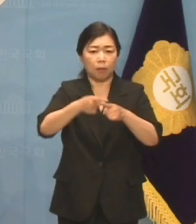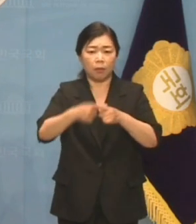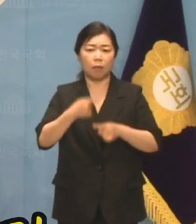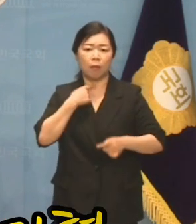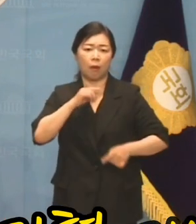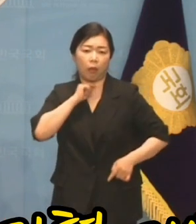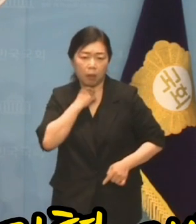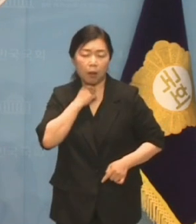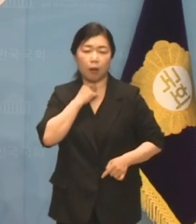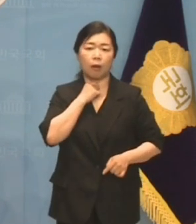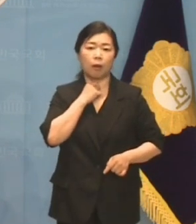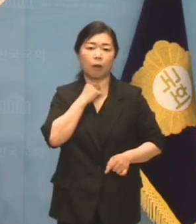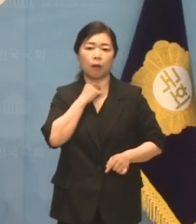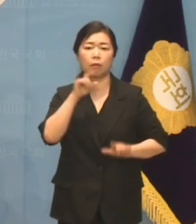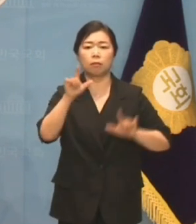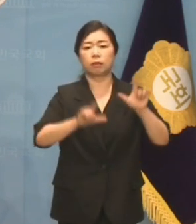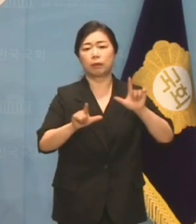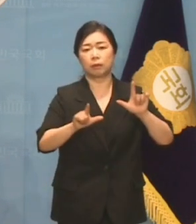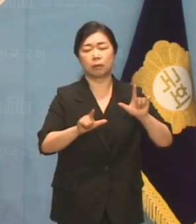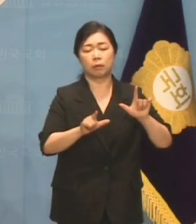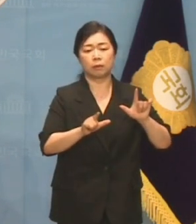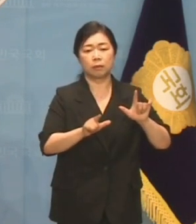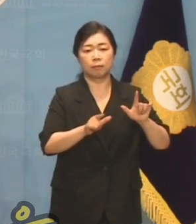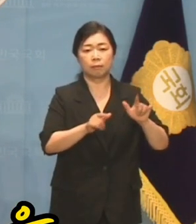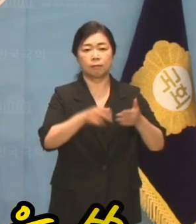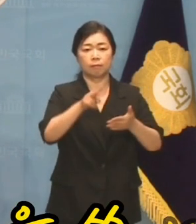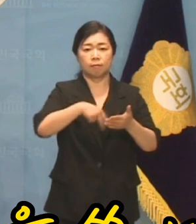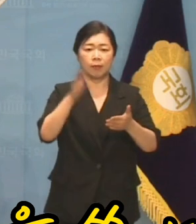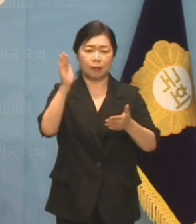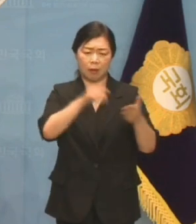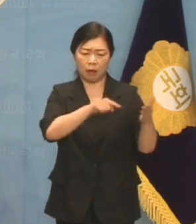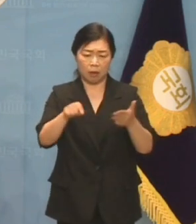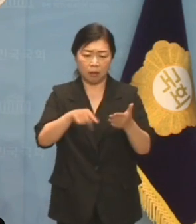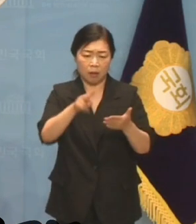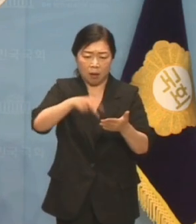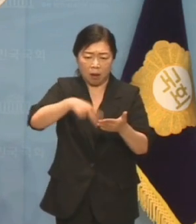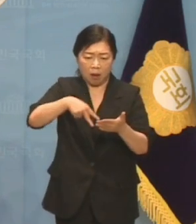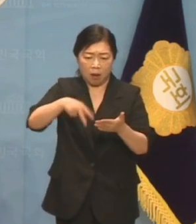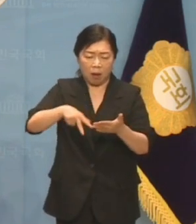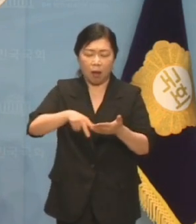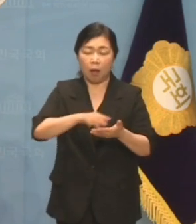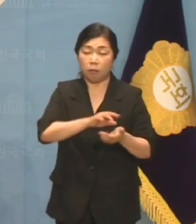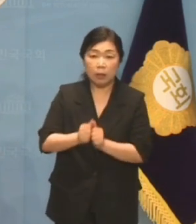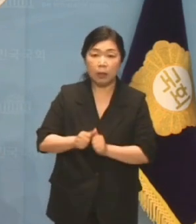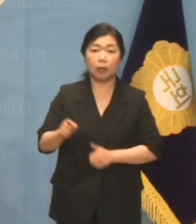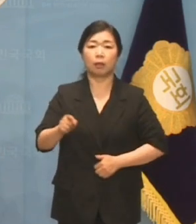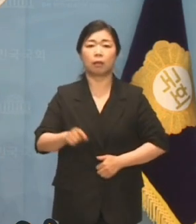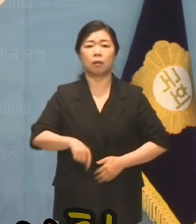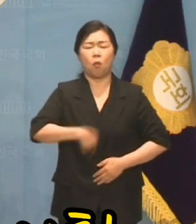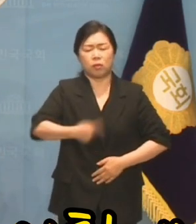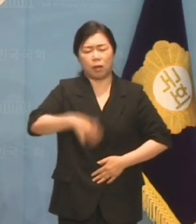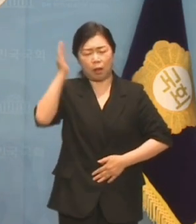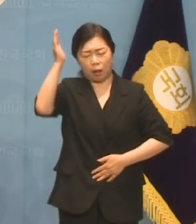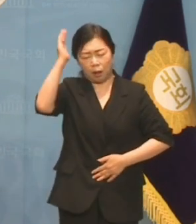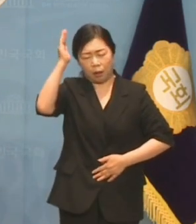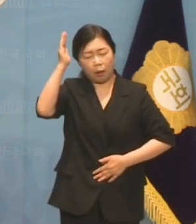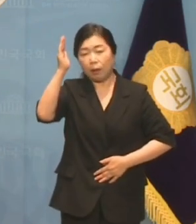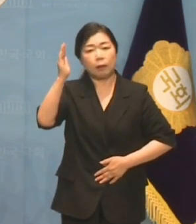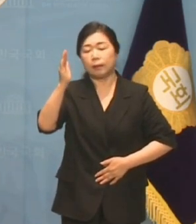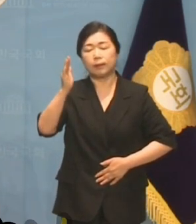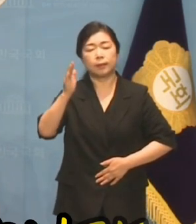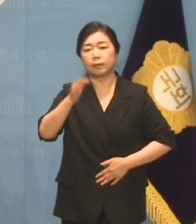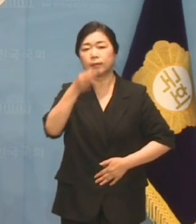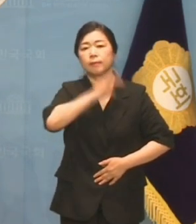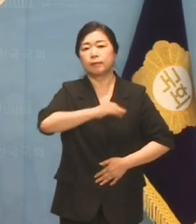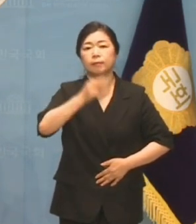목이 쉰 김기현 대표는 준비해온 연설 내용을 쏟아내기 급급했습니다. 이런 혼자만의 외침에 울림은